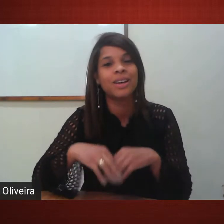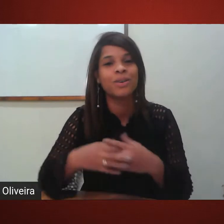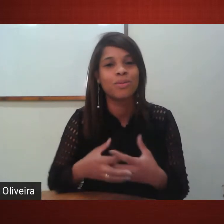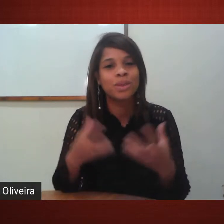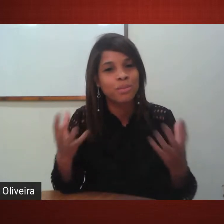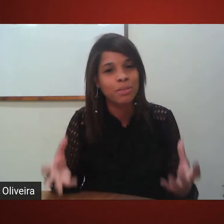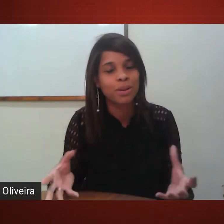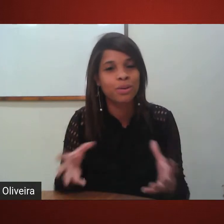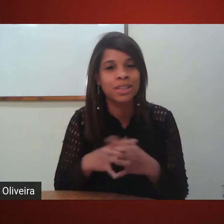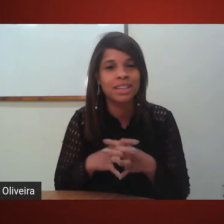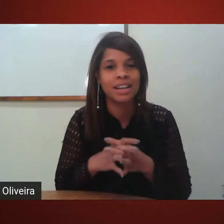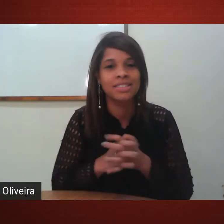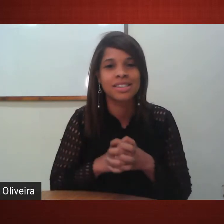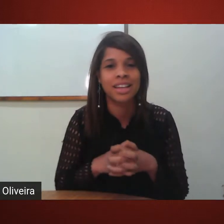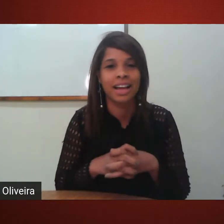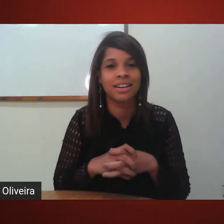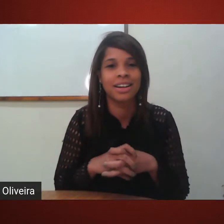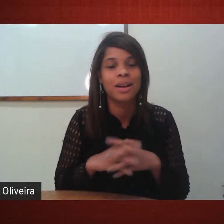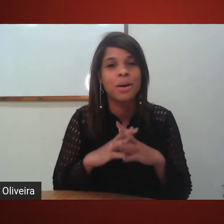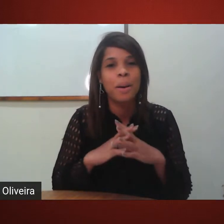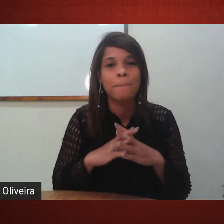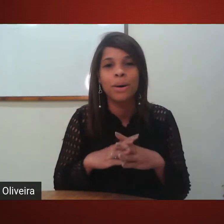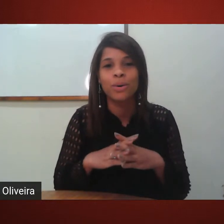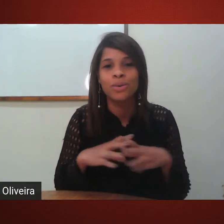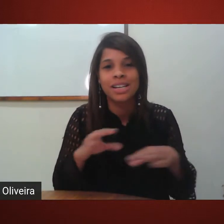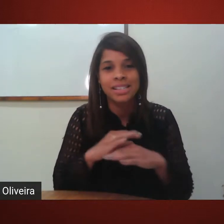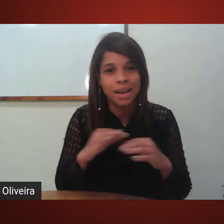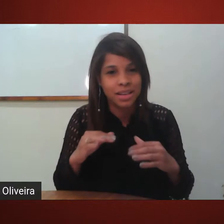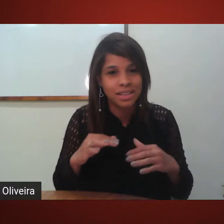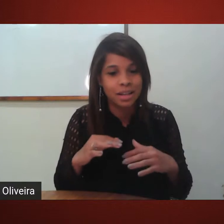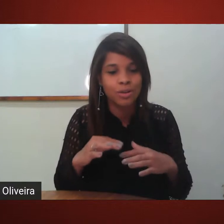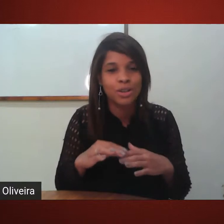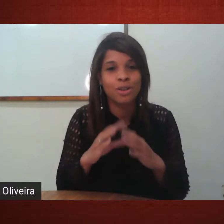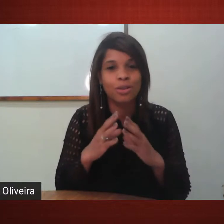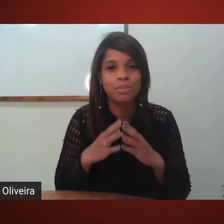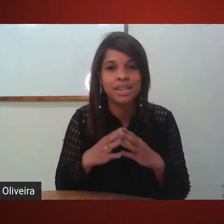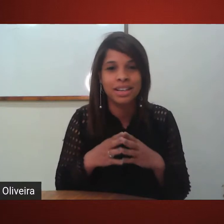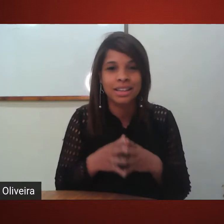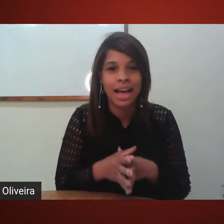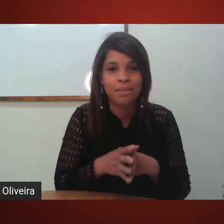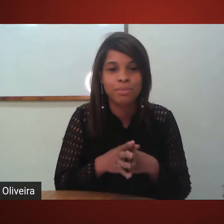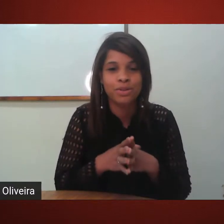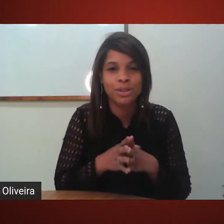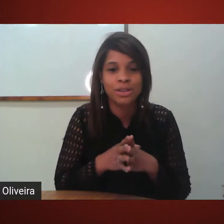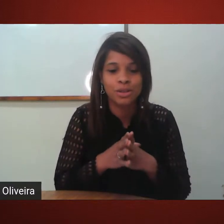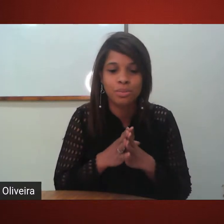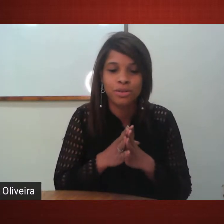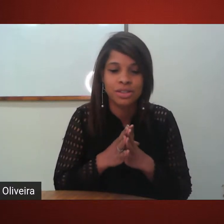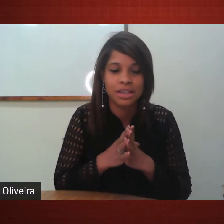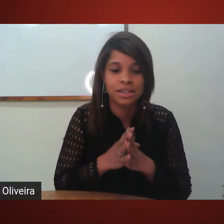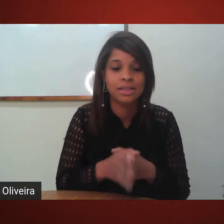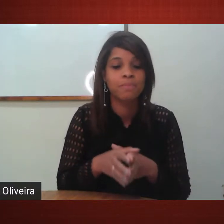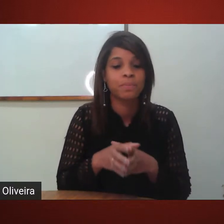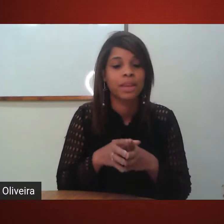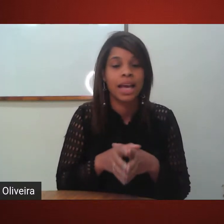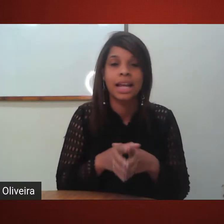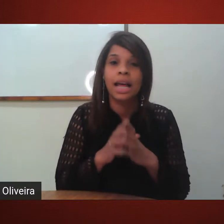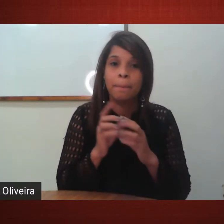como também para a comunidade externa. Bom, sem mais delongas, eu vou apresentar a professora Ilse para vocês. Ela é